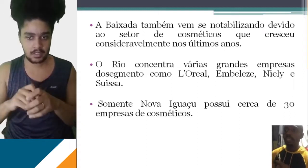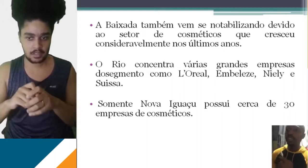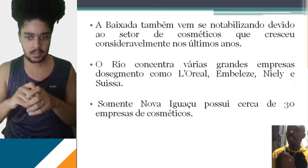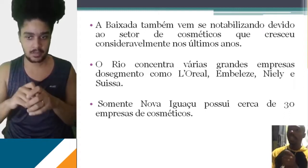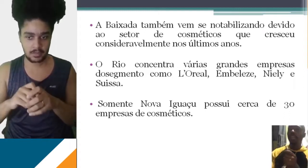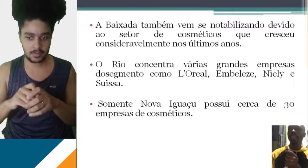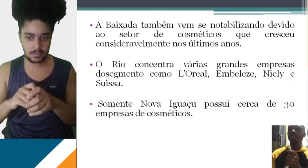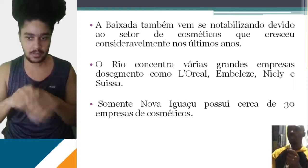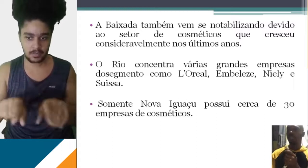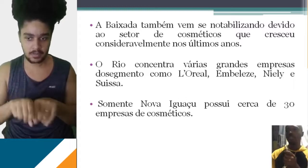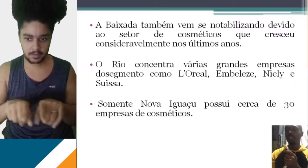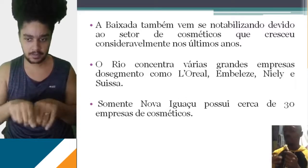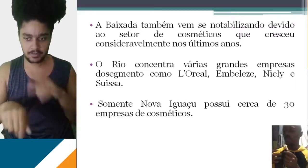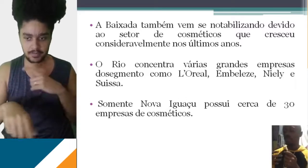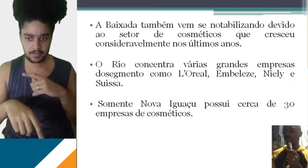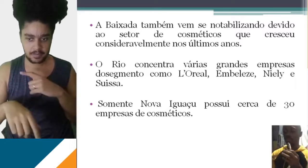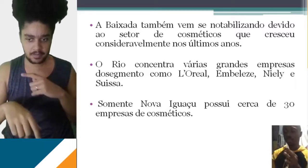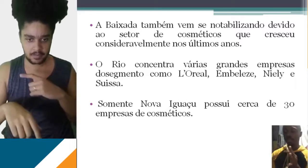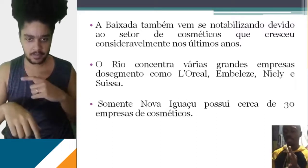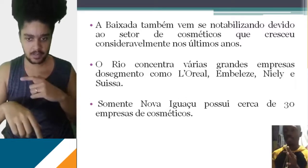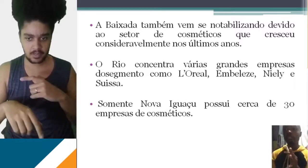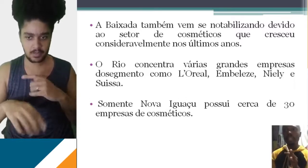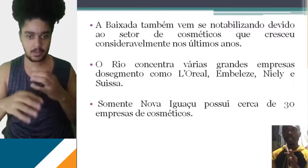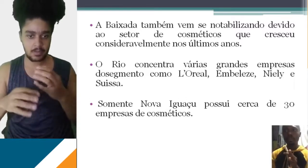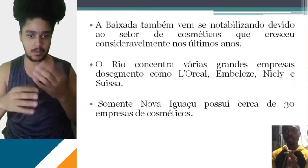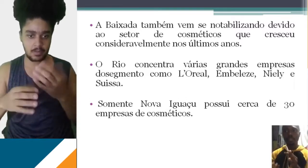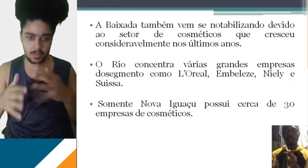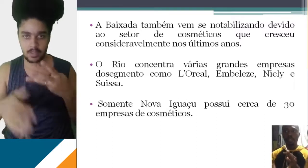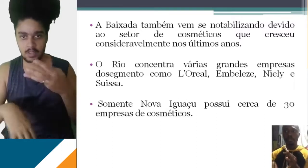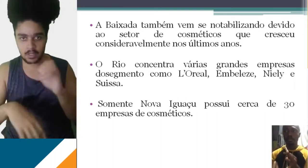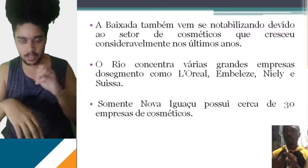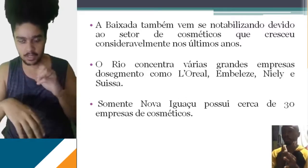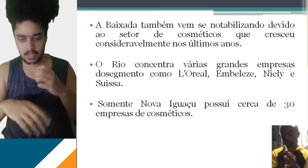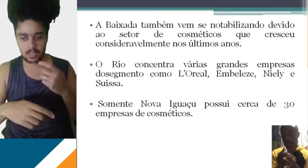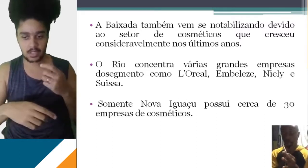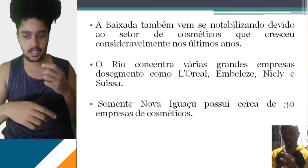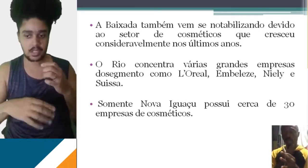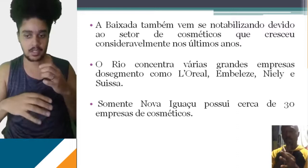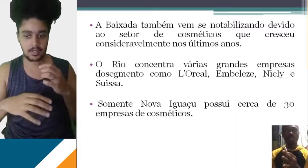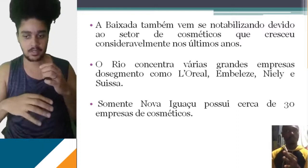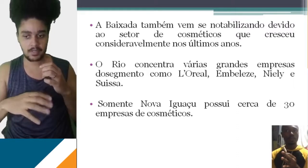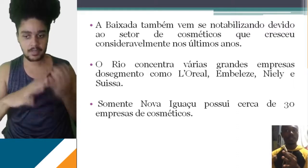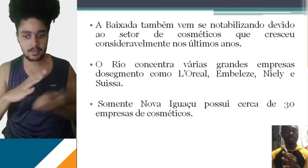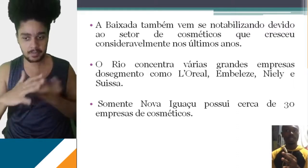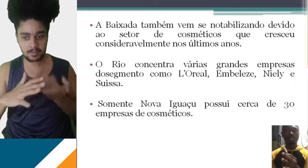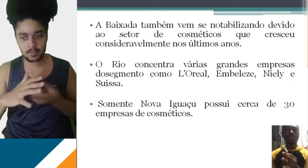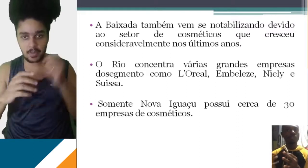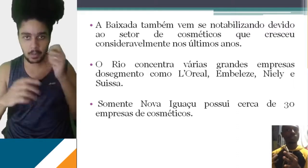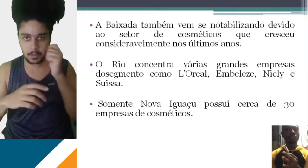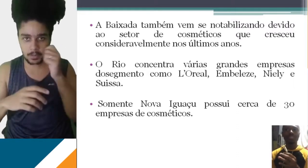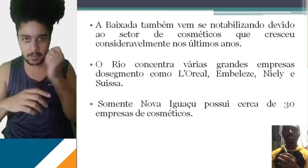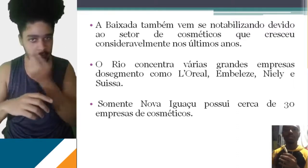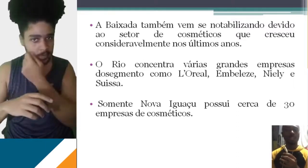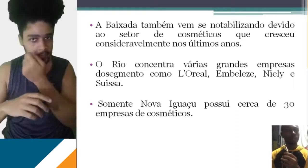de Santa Rita, enfim, e tem em Nova Iguaçu atualmente cerca de 30 empresas de comércio cosmético. Ou seja, é uma coisa interessante,